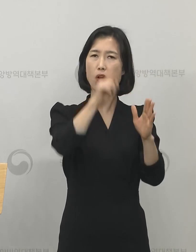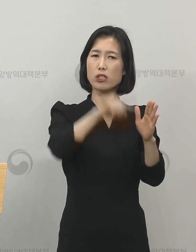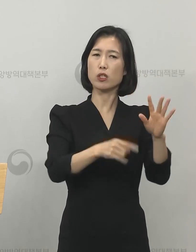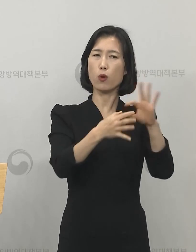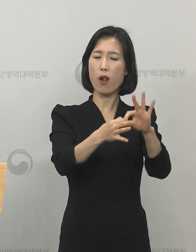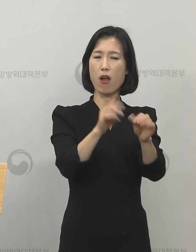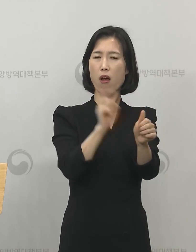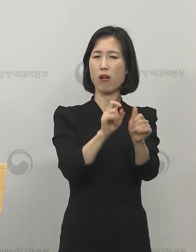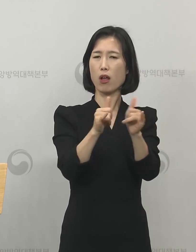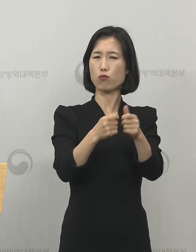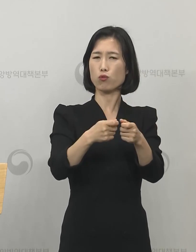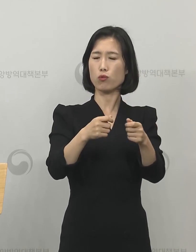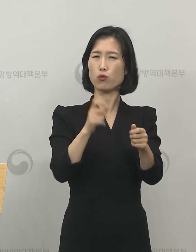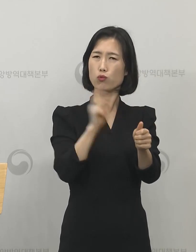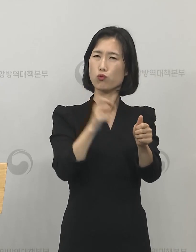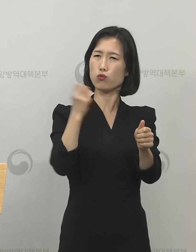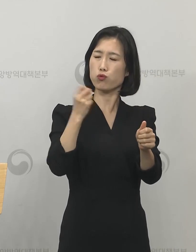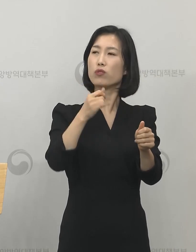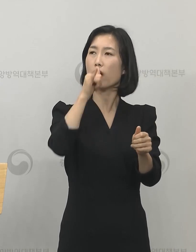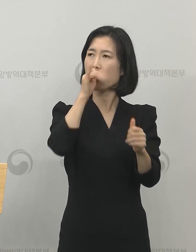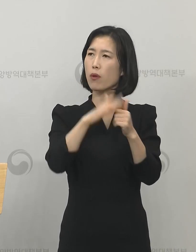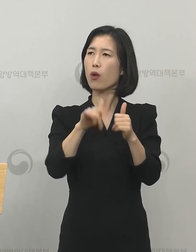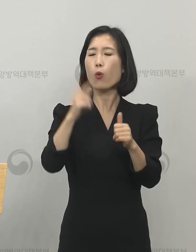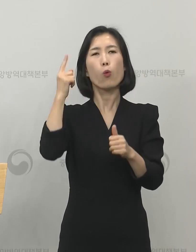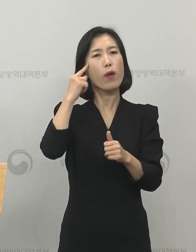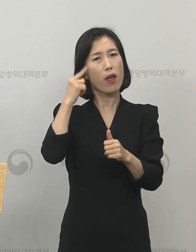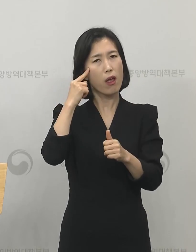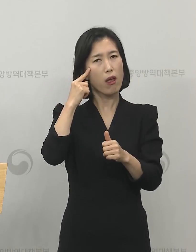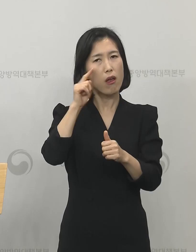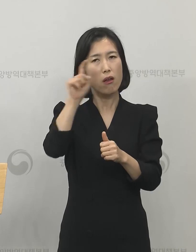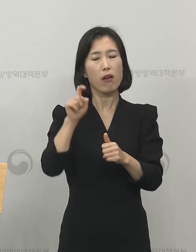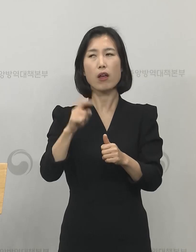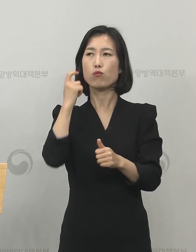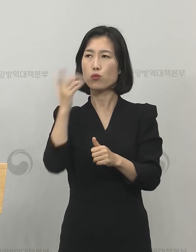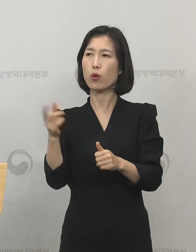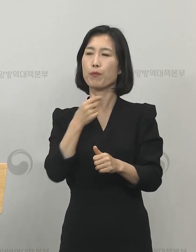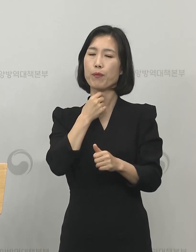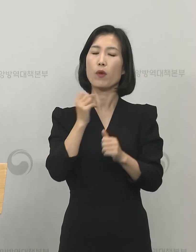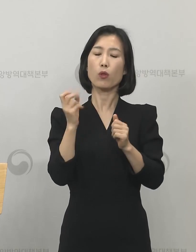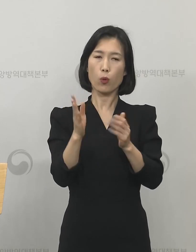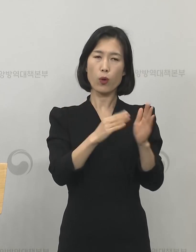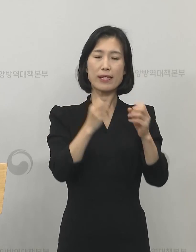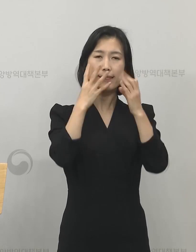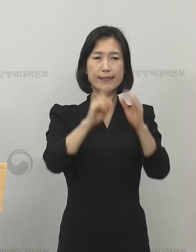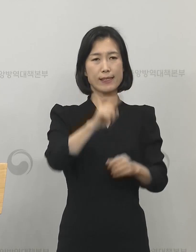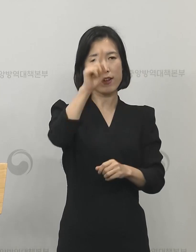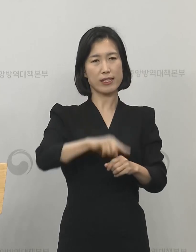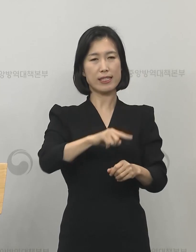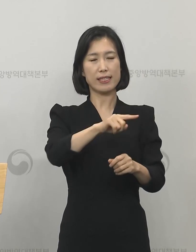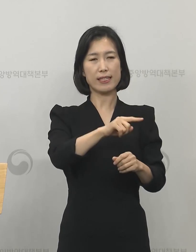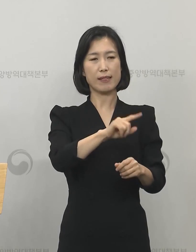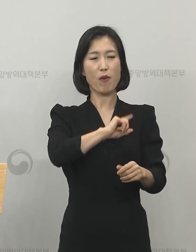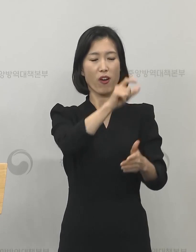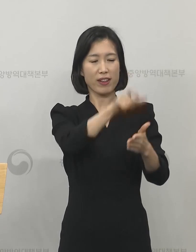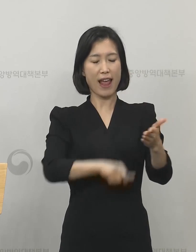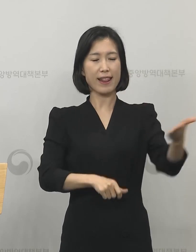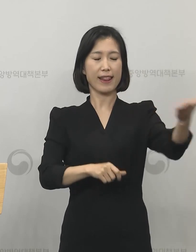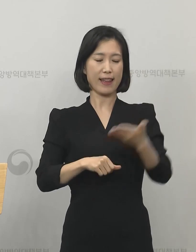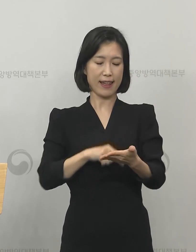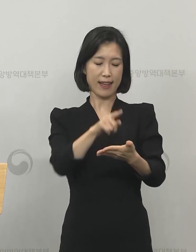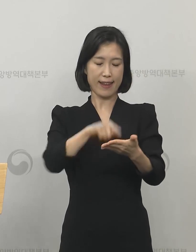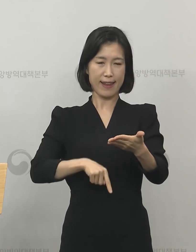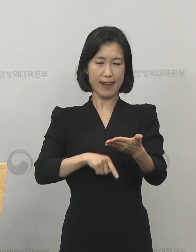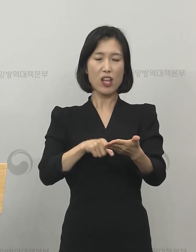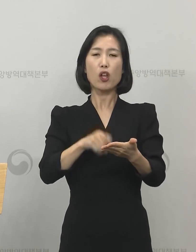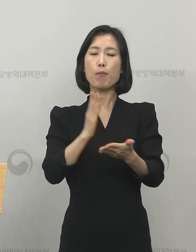있는지 질문하셨습니다. 또 신천지 본부로부터 확보한 명단 외에 역학조사 과정에서 뒤늦게